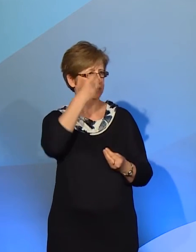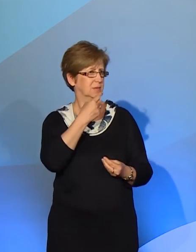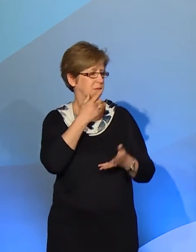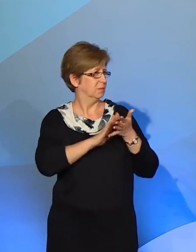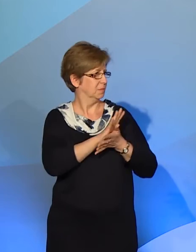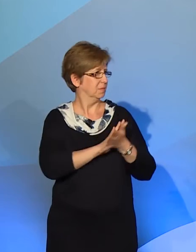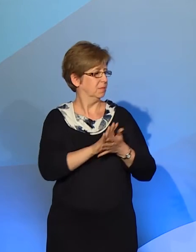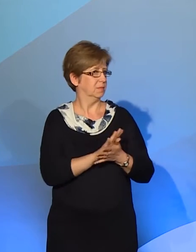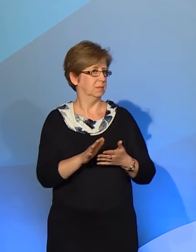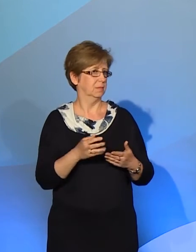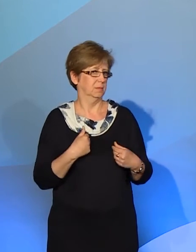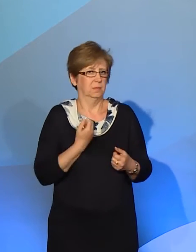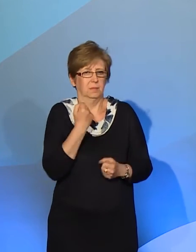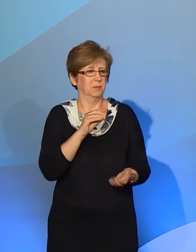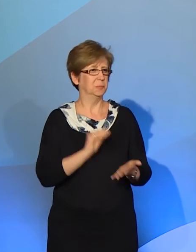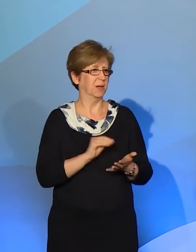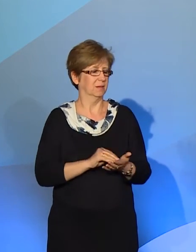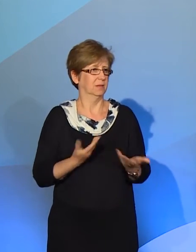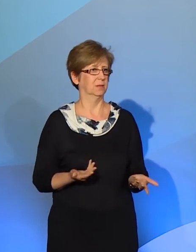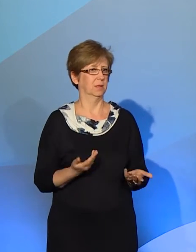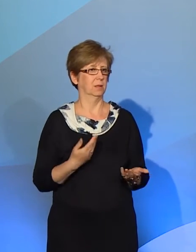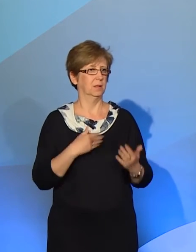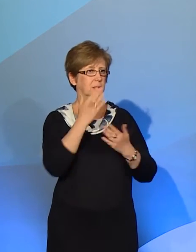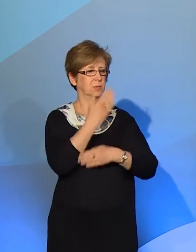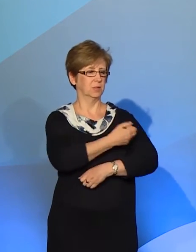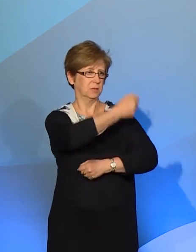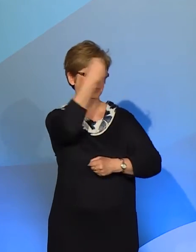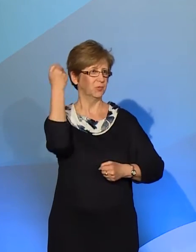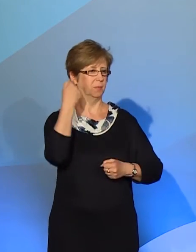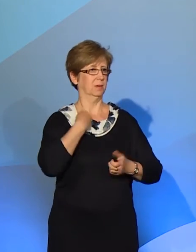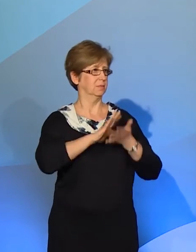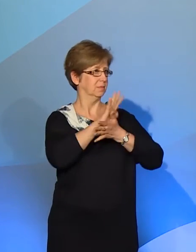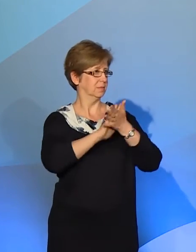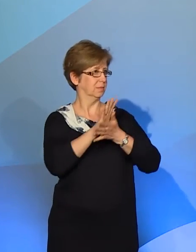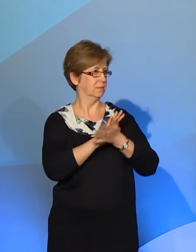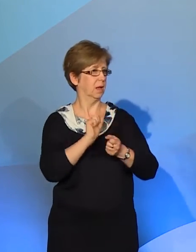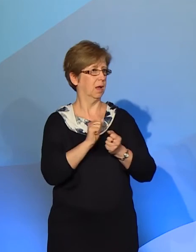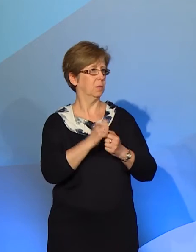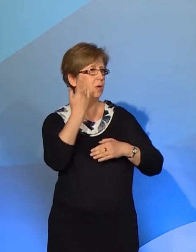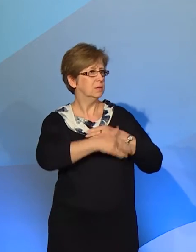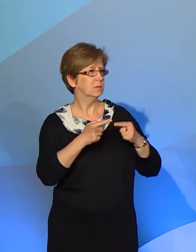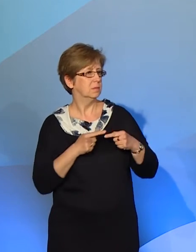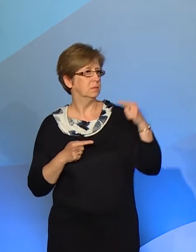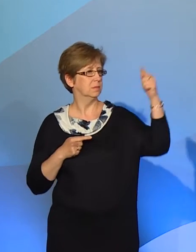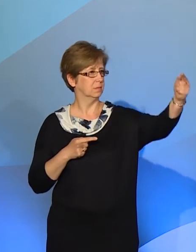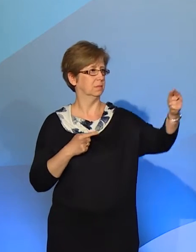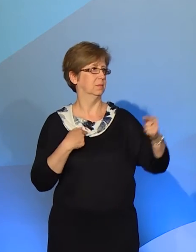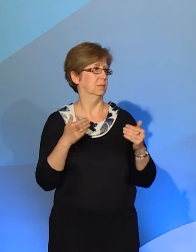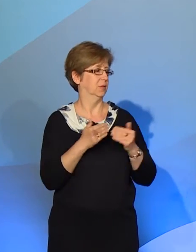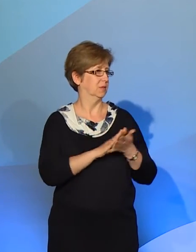Po pierwsze to bardzo praktyczne, bo mogę sobie zamigać na przykład przez szybę. Albo z jednego końca sali na drugi końca sali można w trakcie na